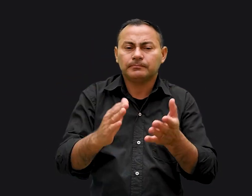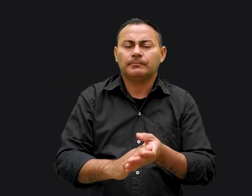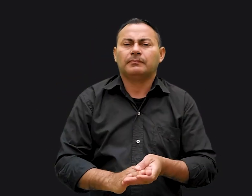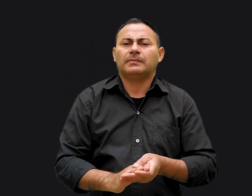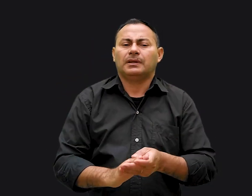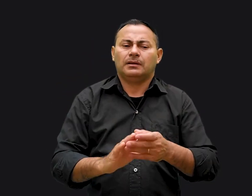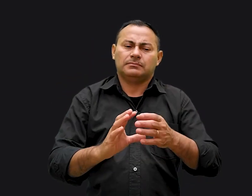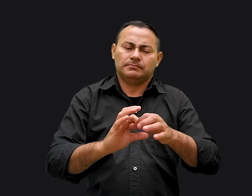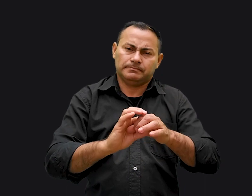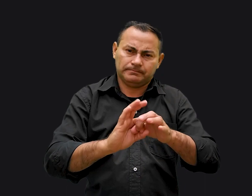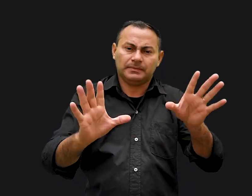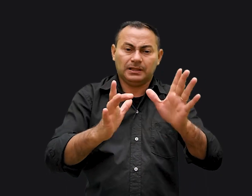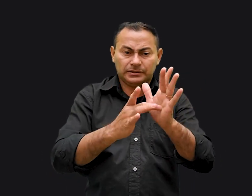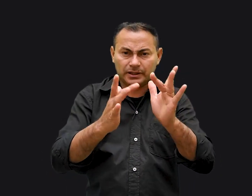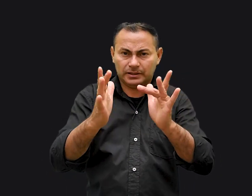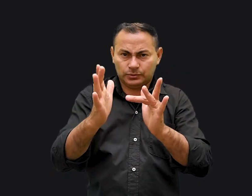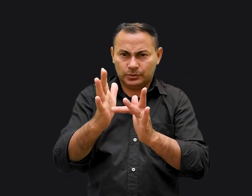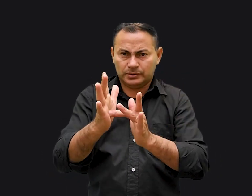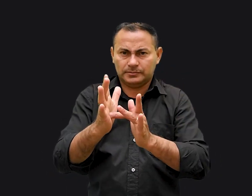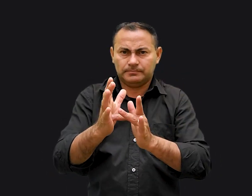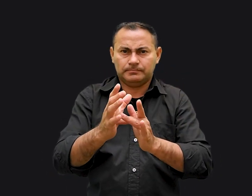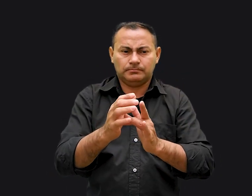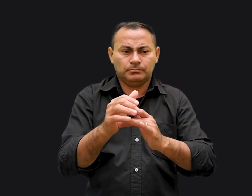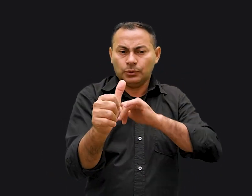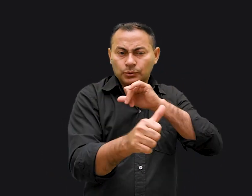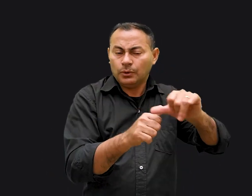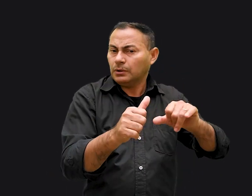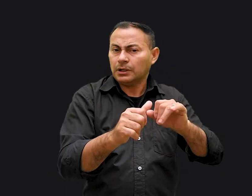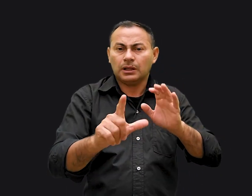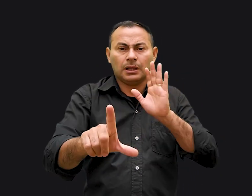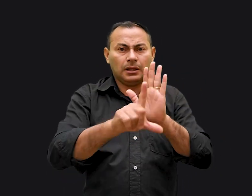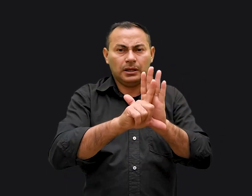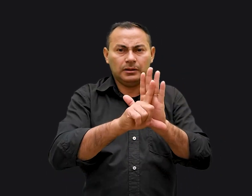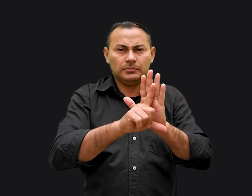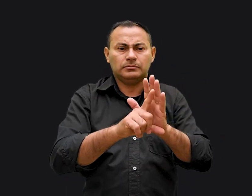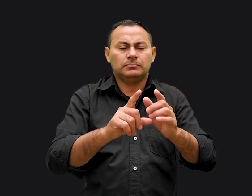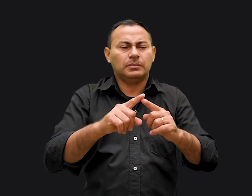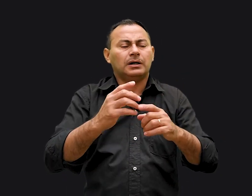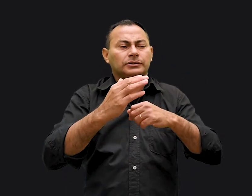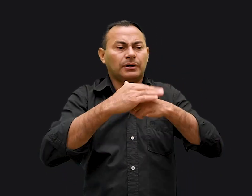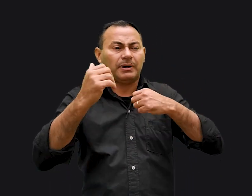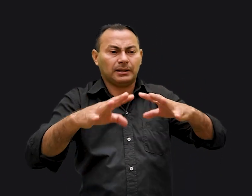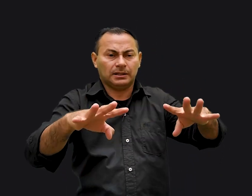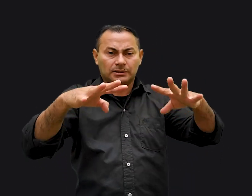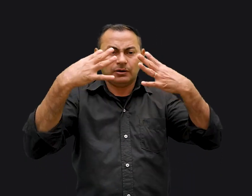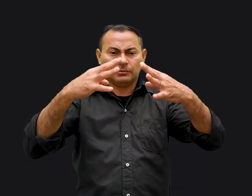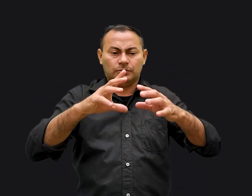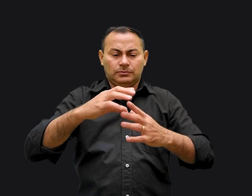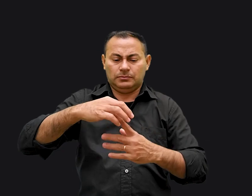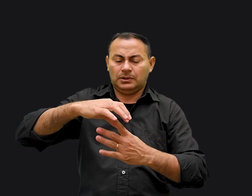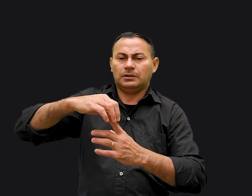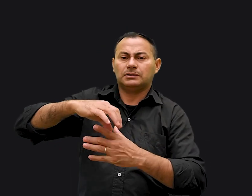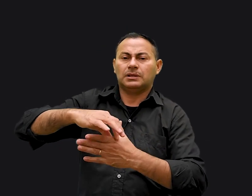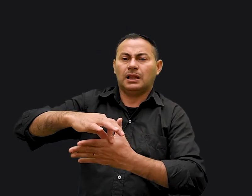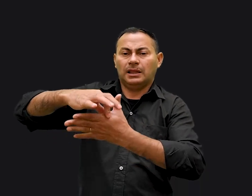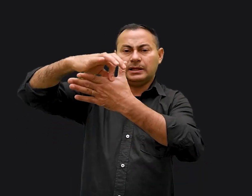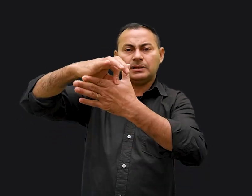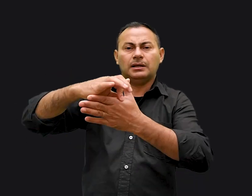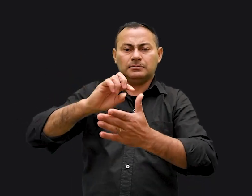Então, deliberadamente, Jesus quebrou aquela lei. Quebrou para chamar a atenção dos líderes religiosos para o fato